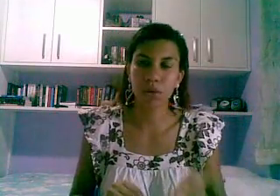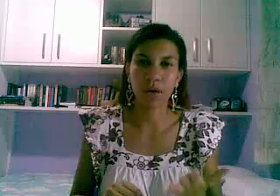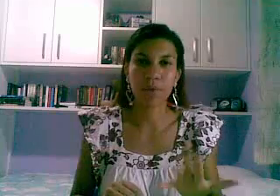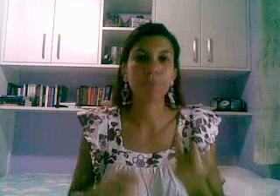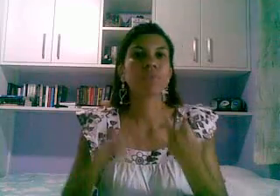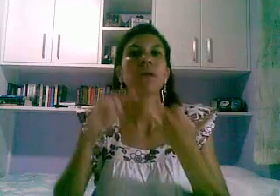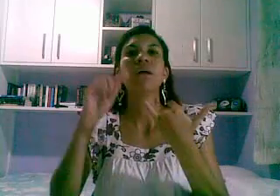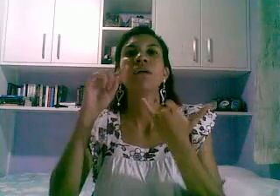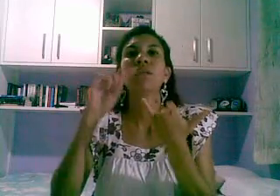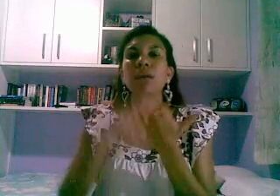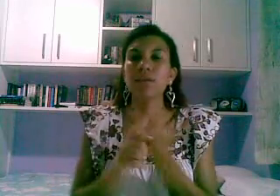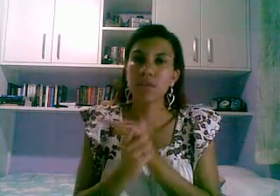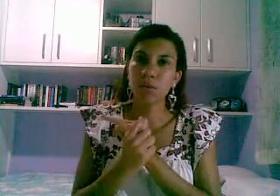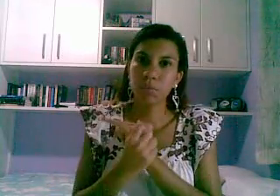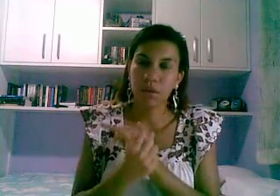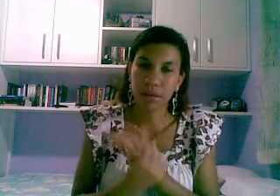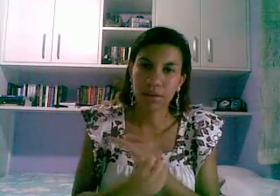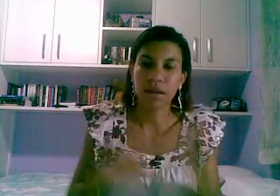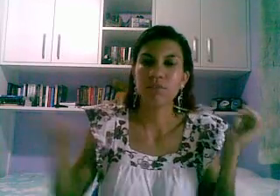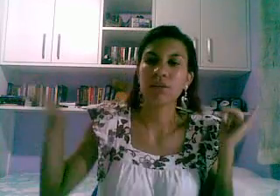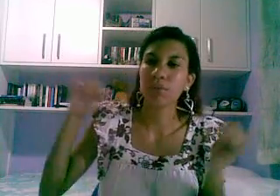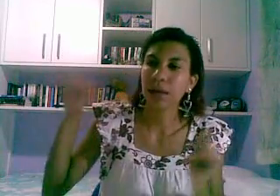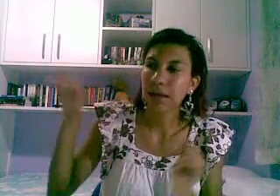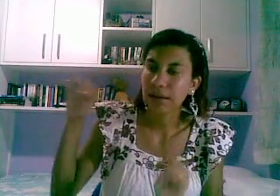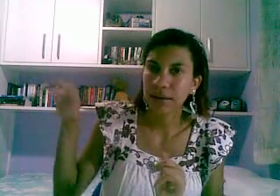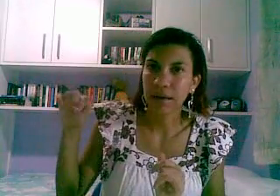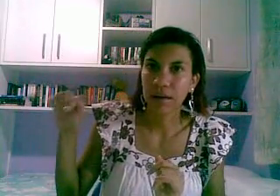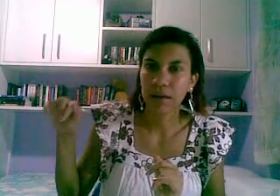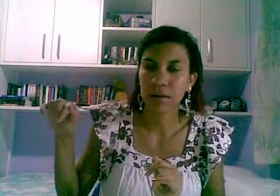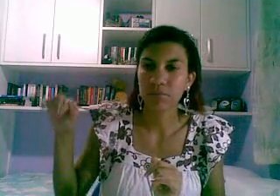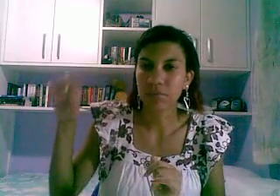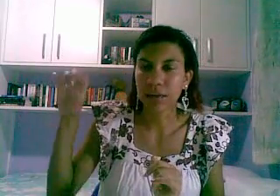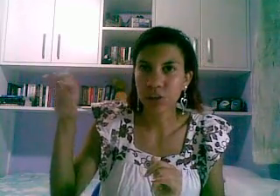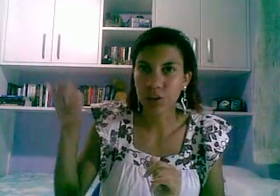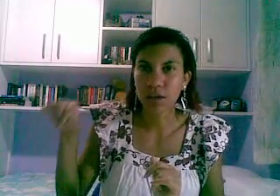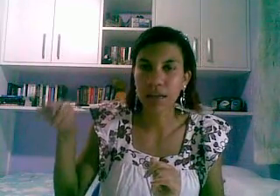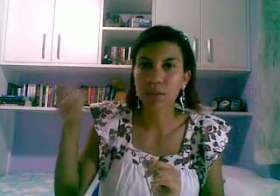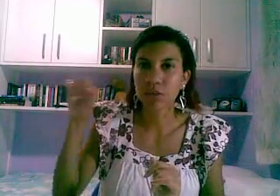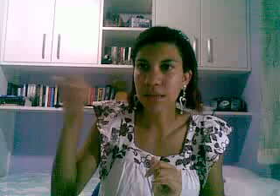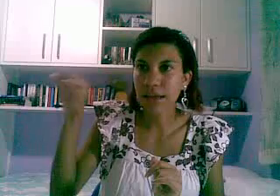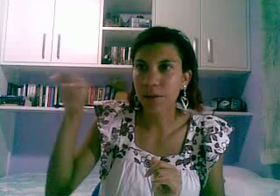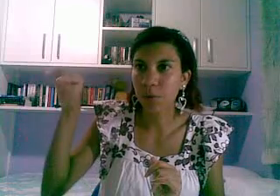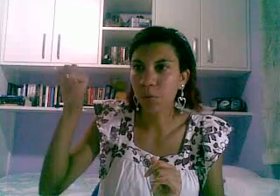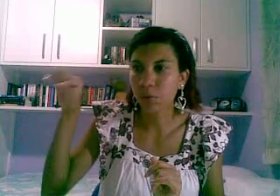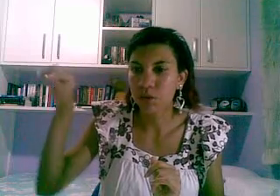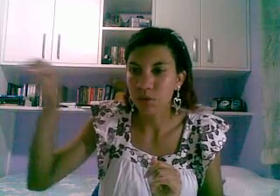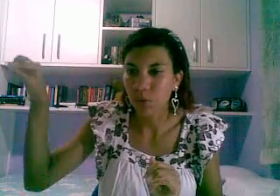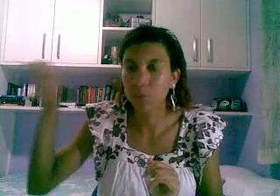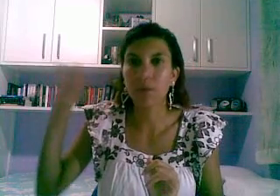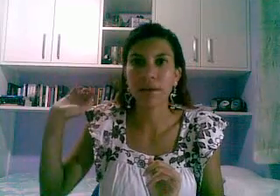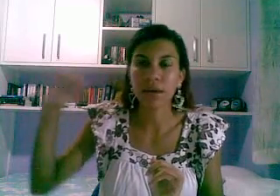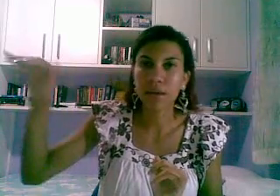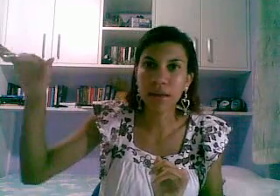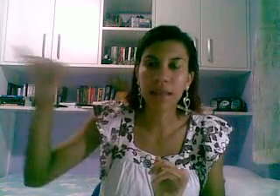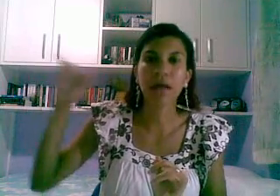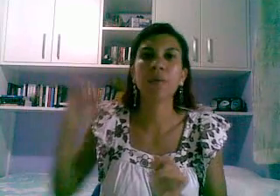blog tem que seguir o blog não sejam lá na caixinha lá do seguem ou posso não e clica lá